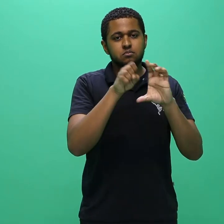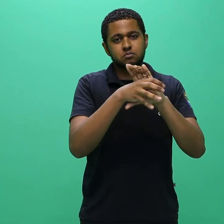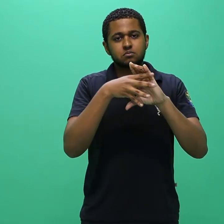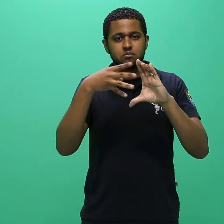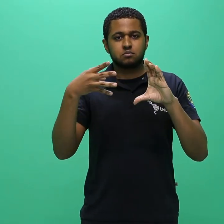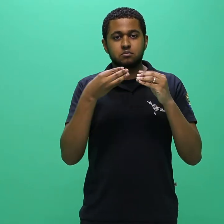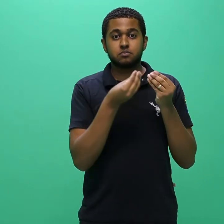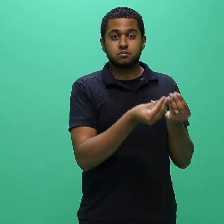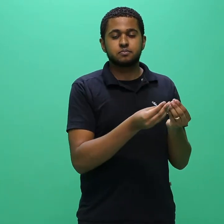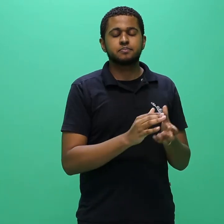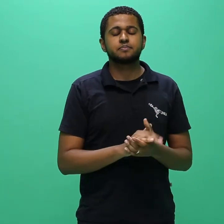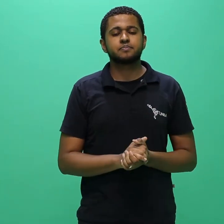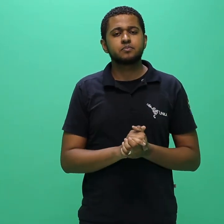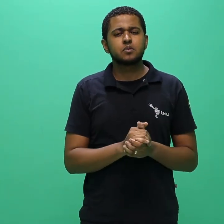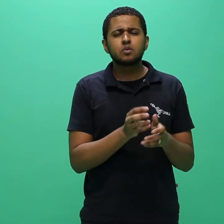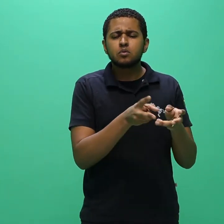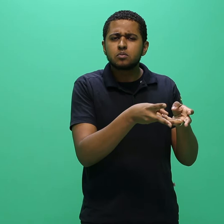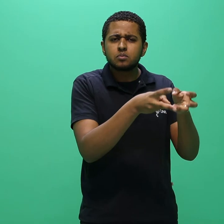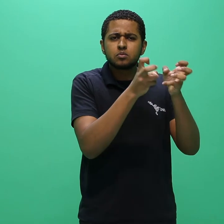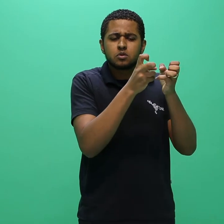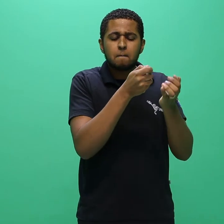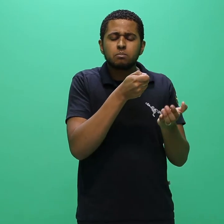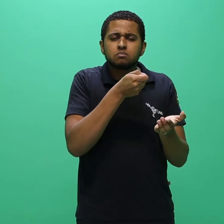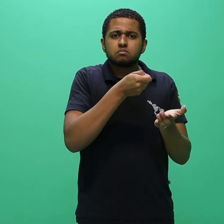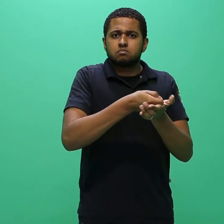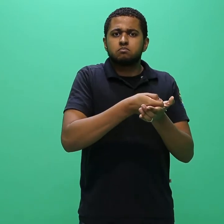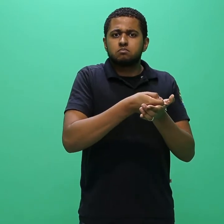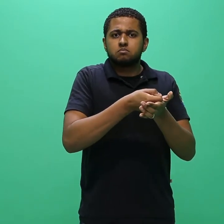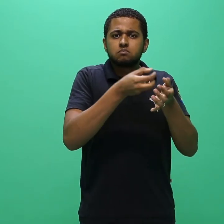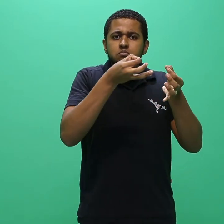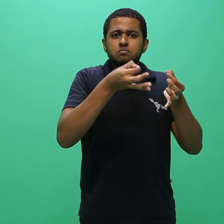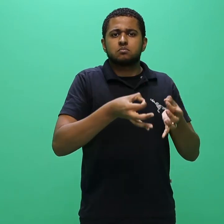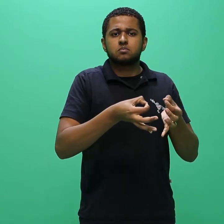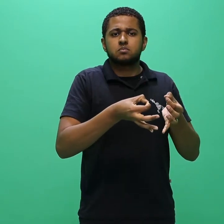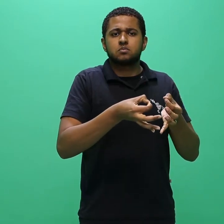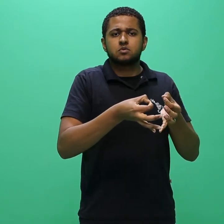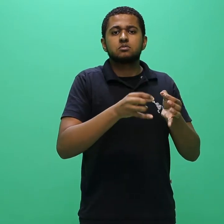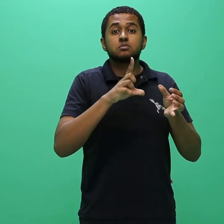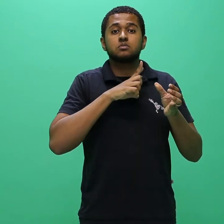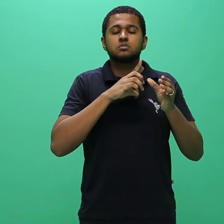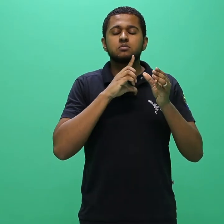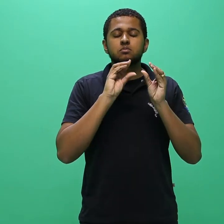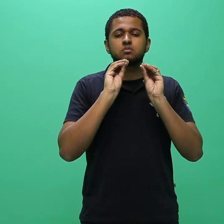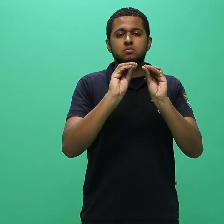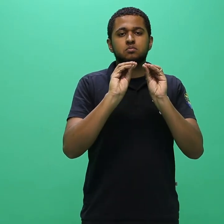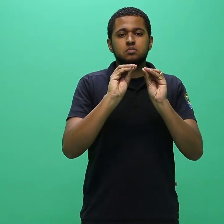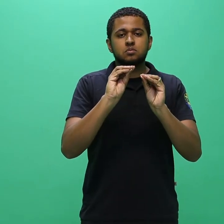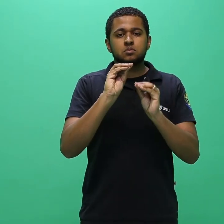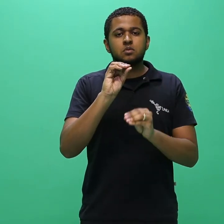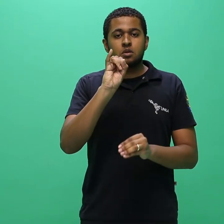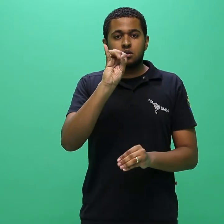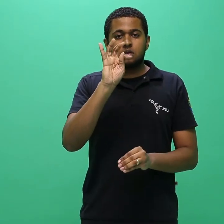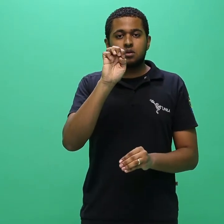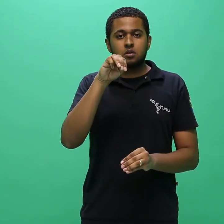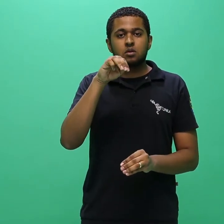observando rigorosamente o estabelecido no item 2.2 do